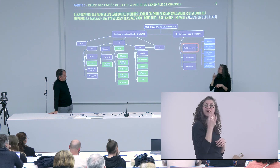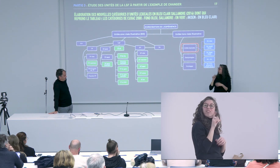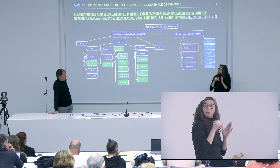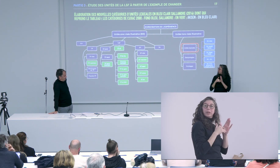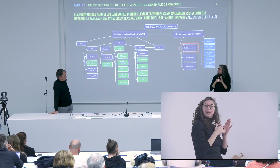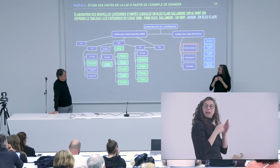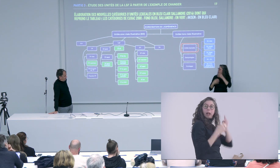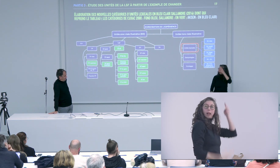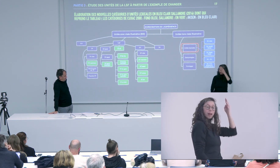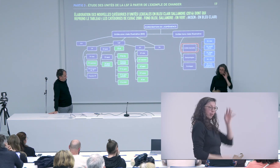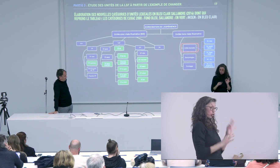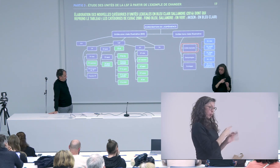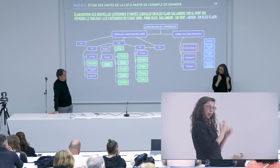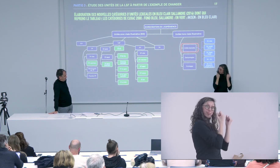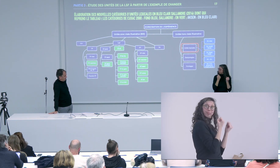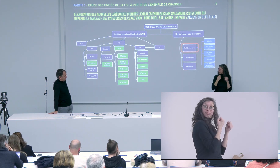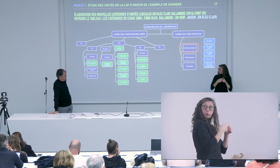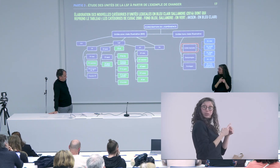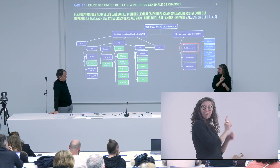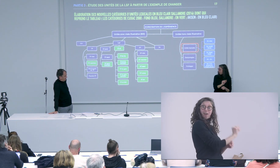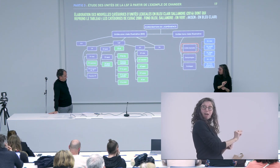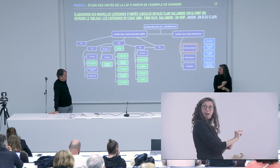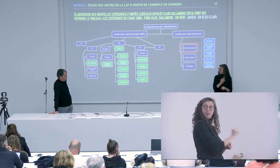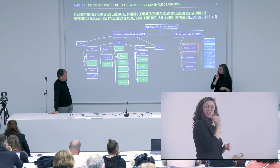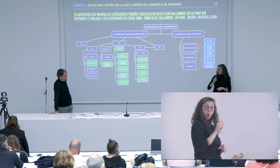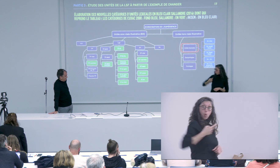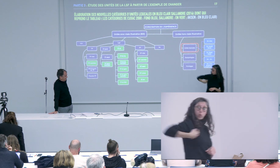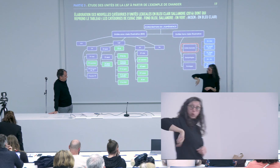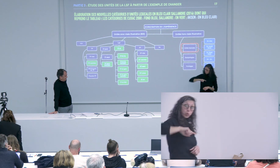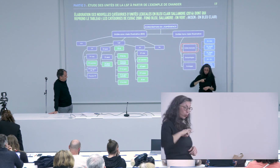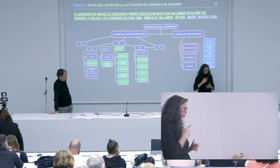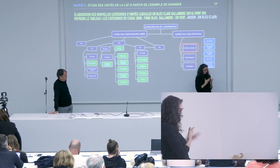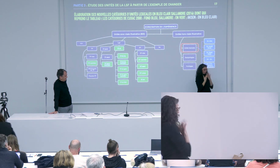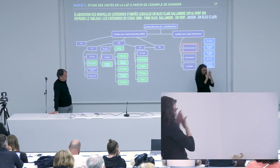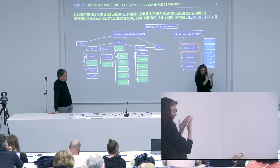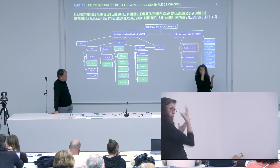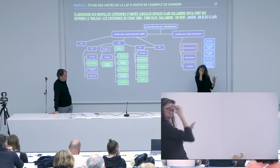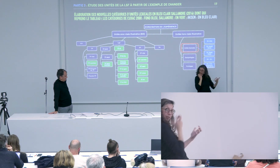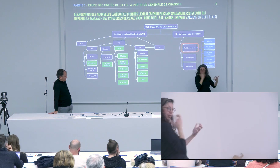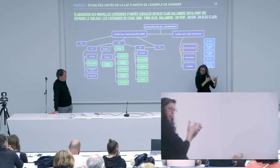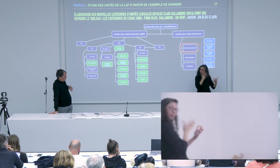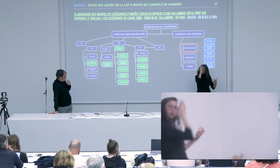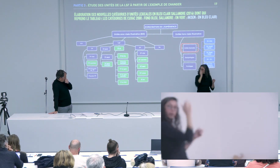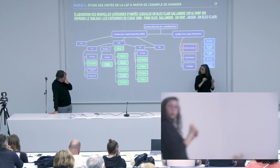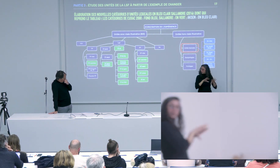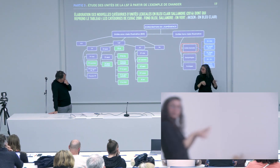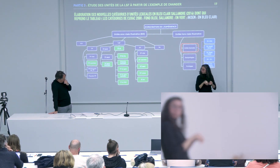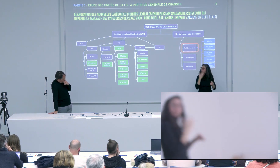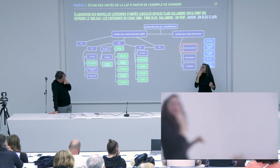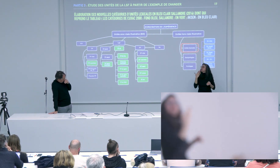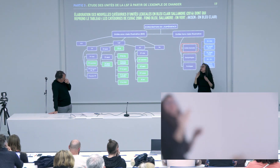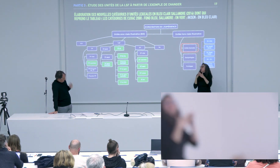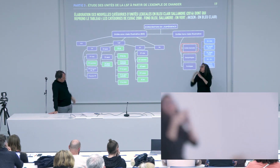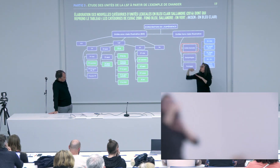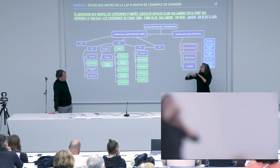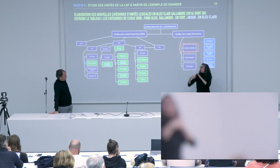j'envisage c'est justement d'établir un pont et l'ensemble des catégories ce sont des outils dont on peut